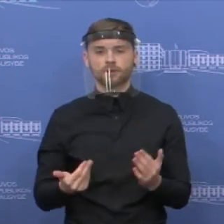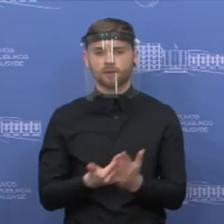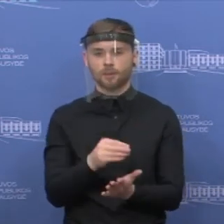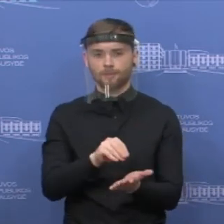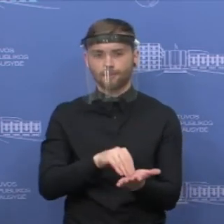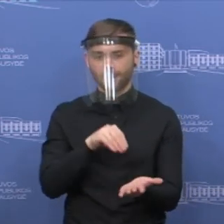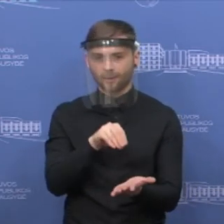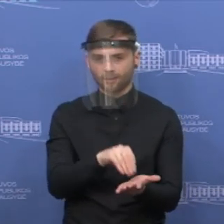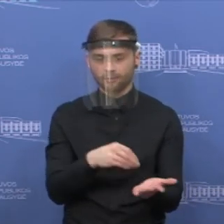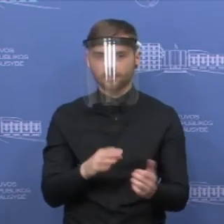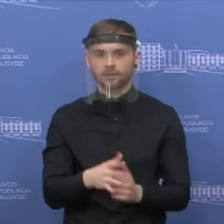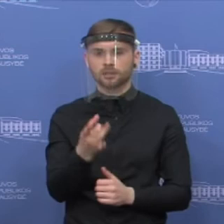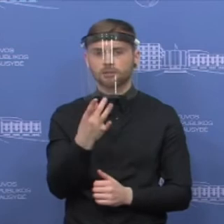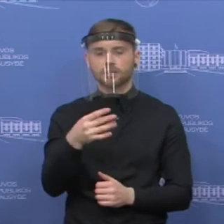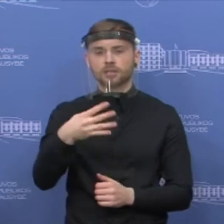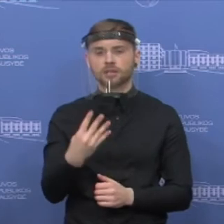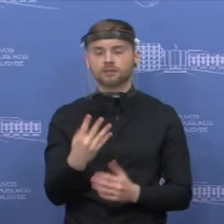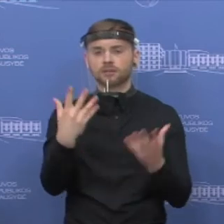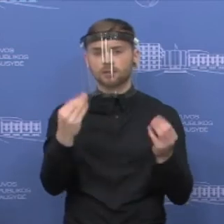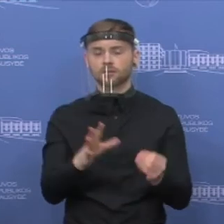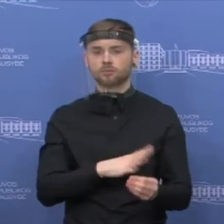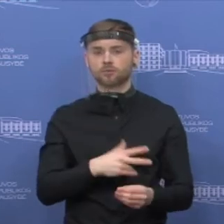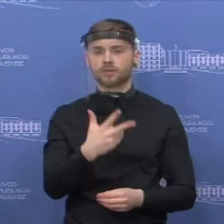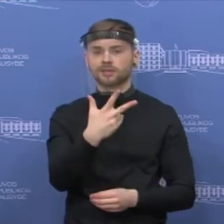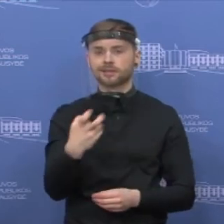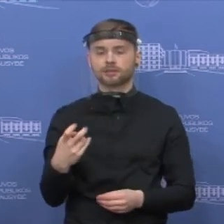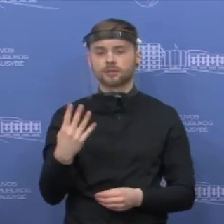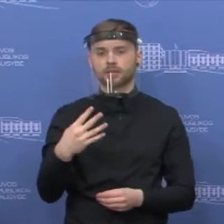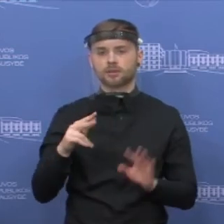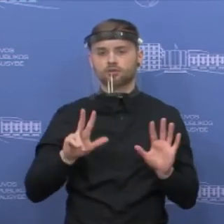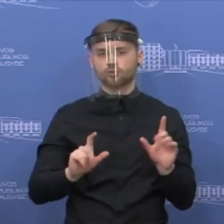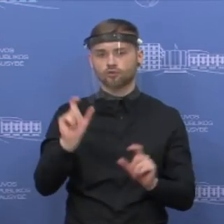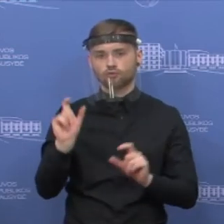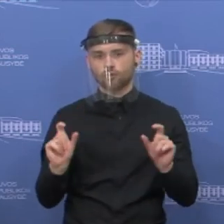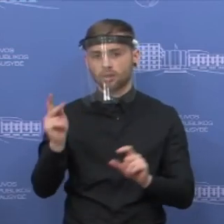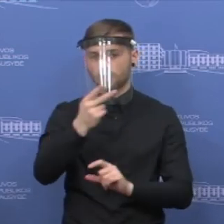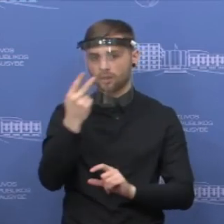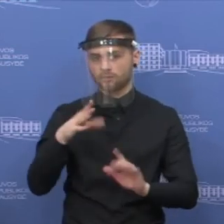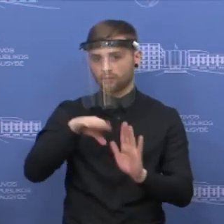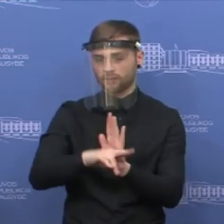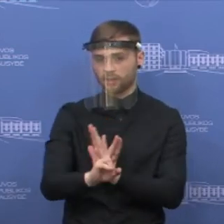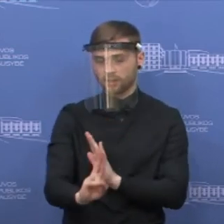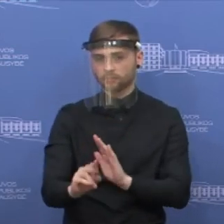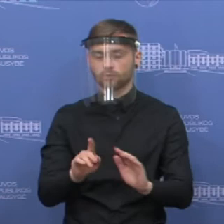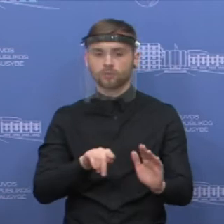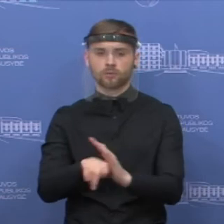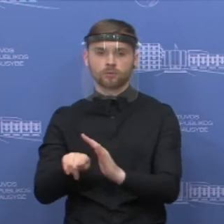Gegužės ketvirtą dieną iš Lietuvos Respublikos išvyko 348 Lietuvos Respublikos piliečiai.